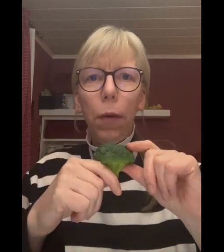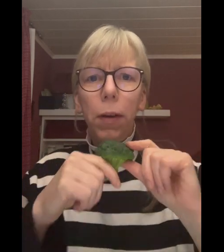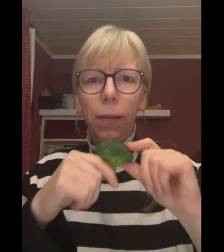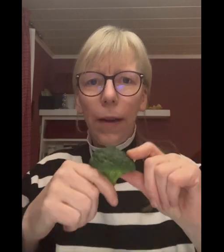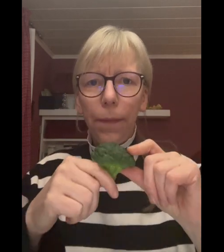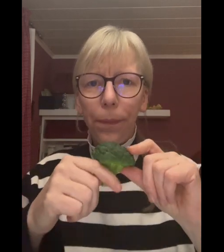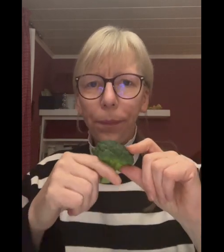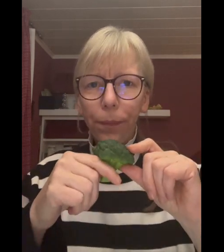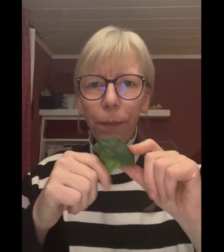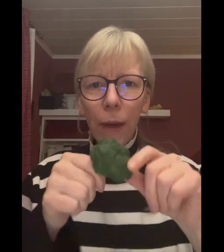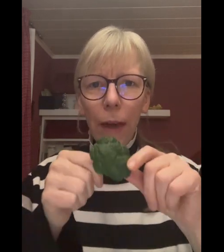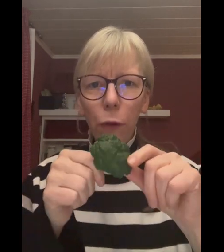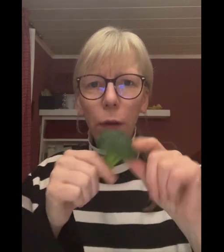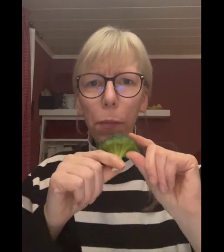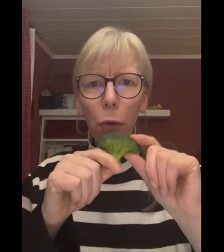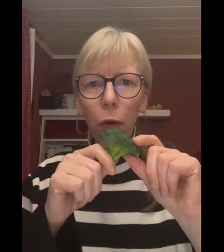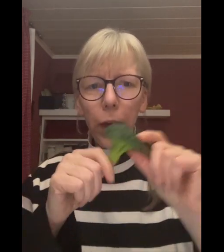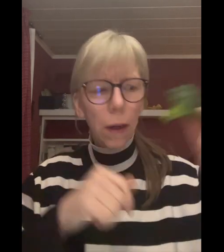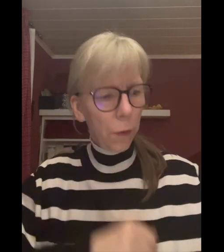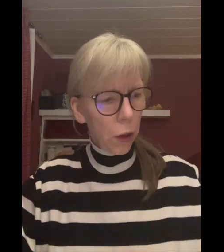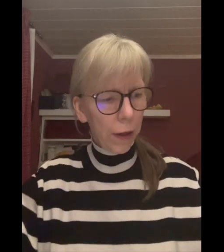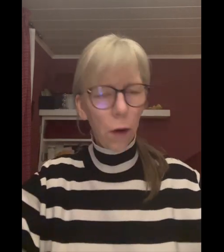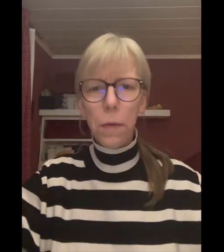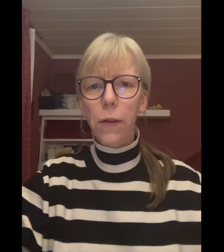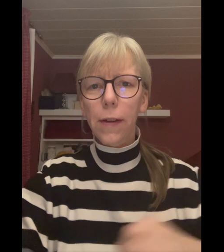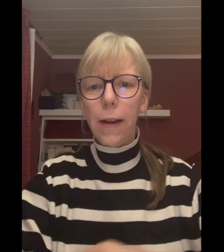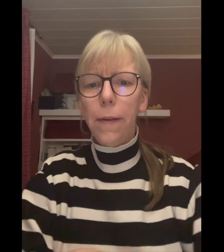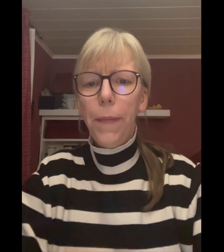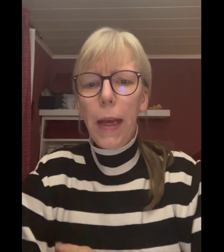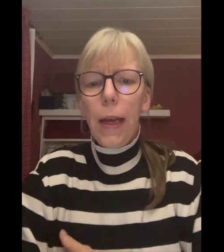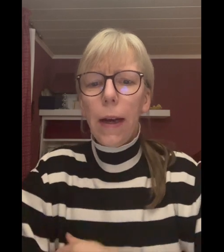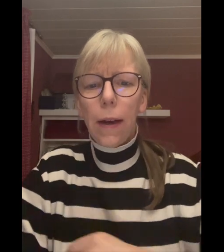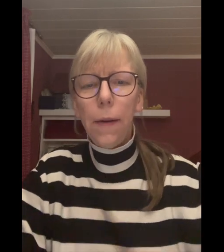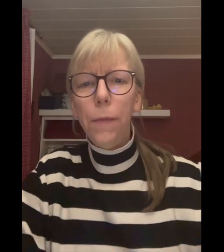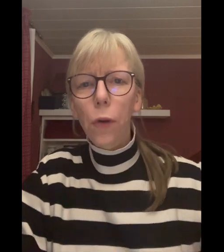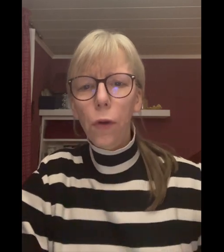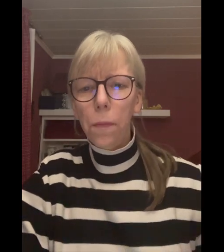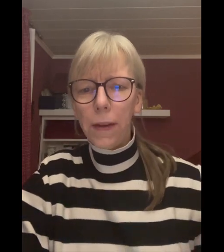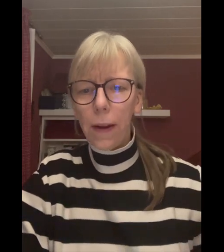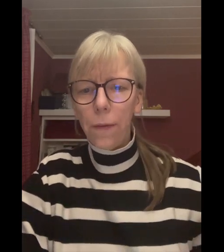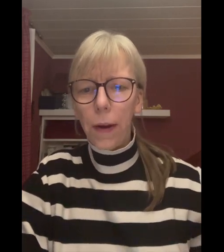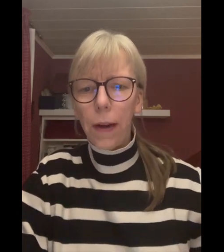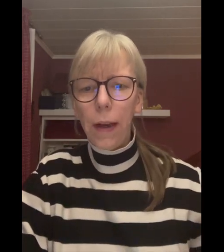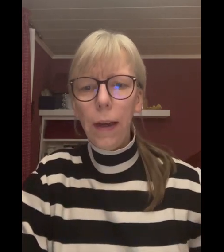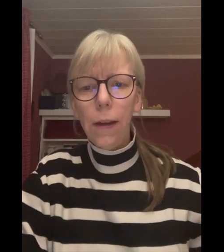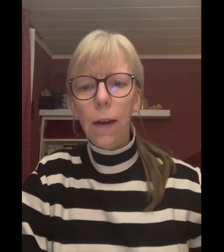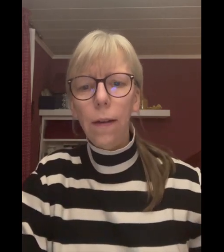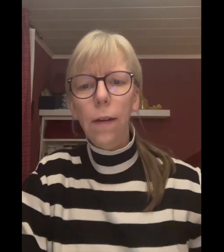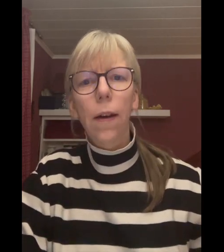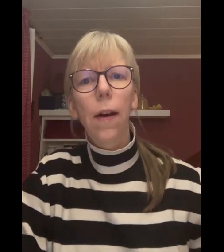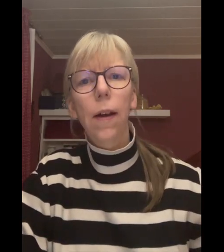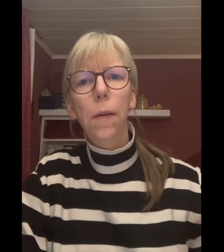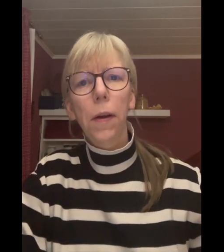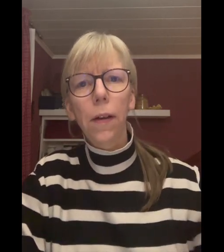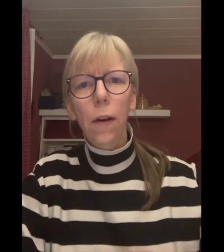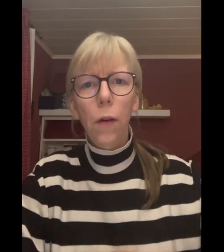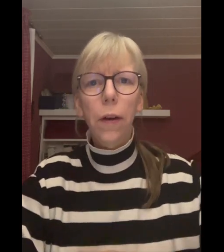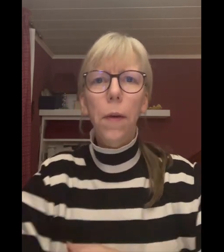mich seht. Also, Brokkoli kann wahrscheinlich auch mal zur Seite. Zurück zum Patientenfall. Ich hatte einen Patienten heute in der